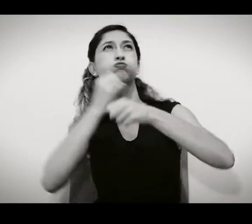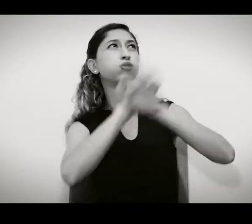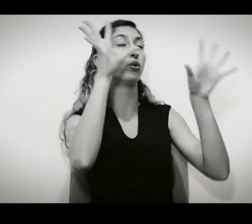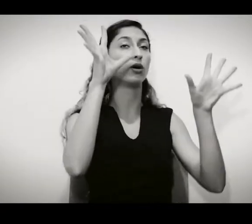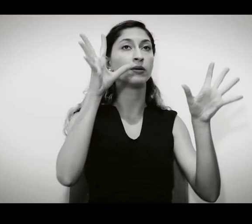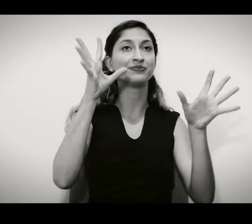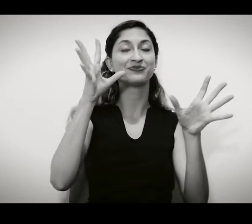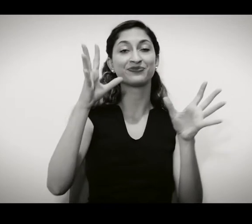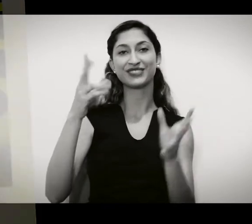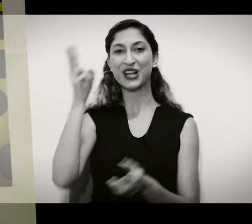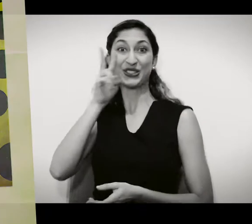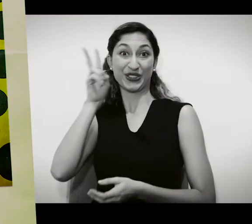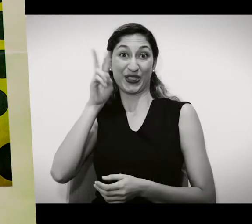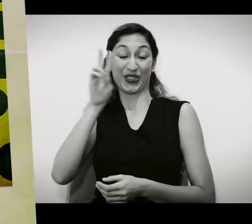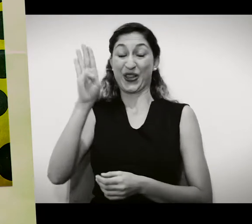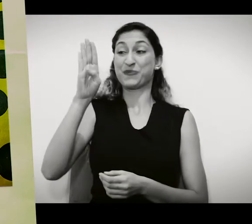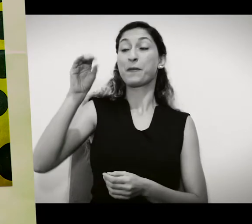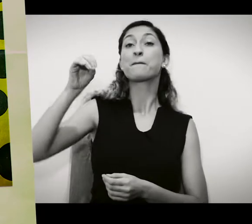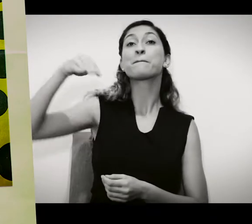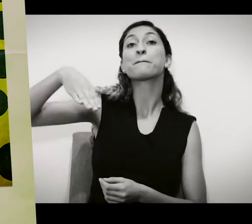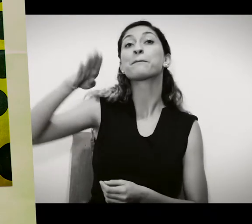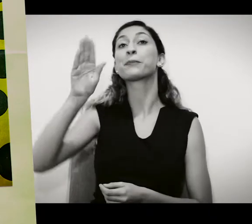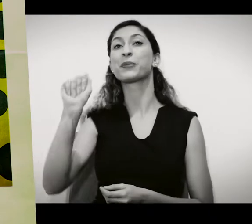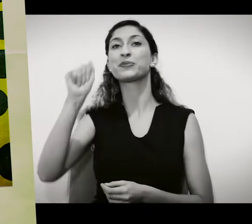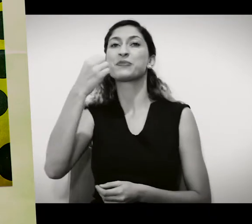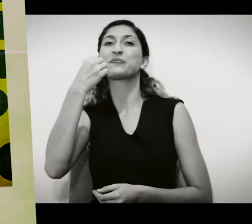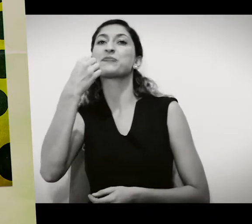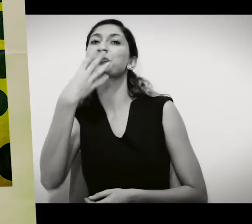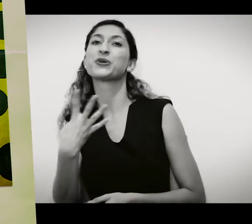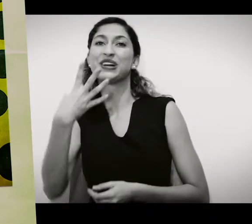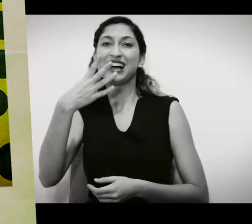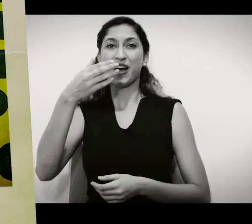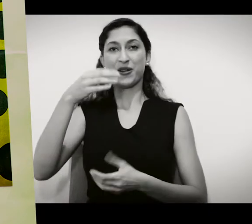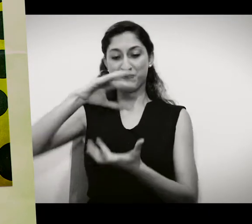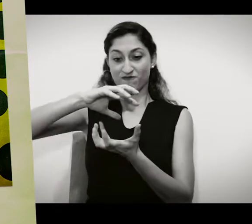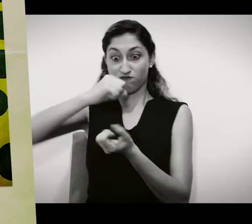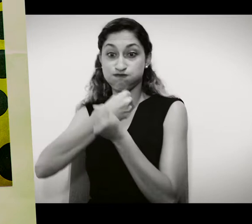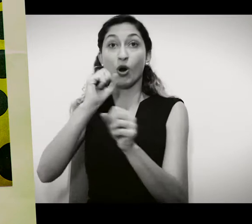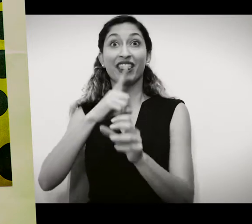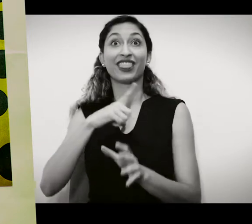Esta é a história de bomba boa, a bomba que tinha coração.